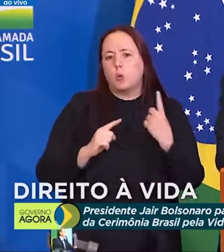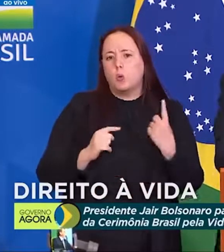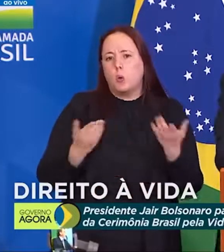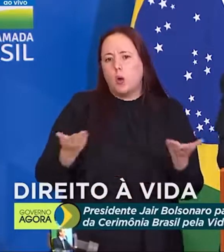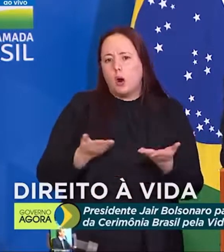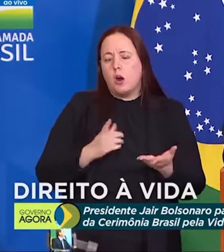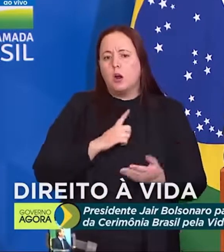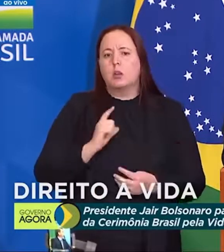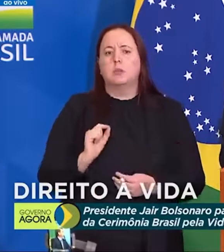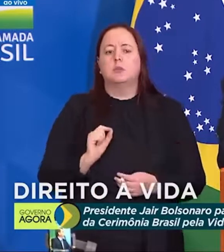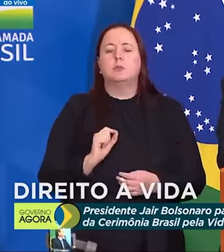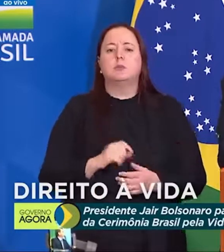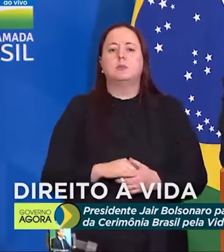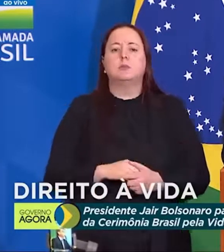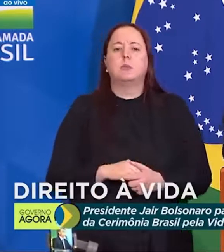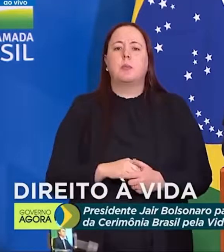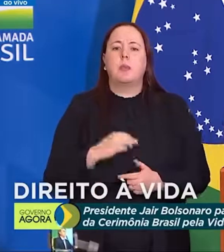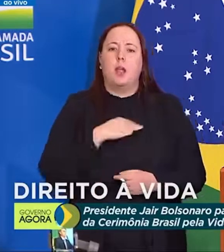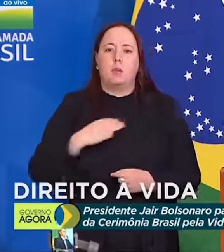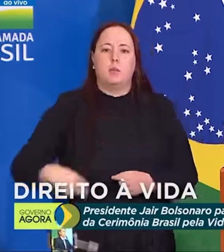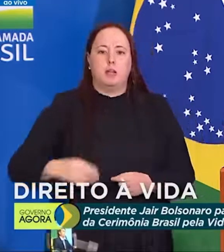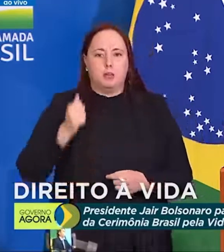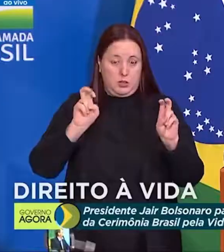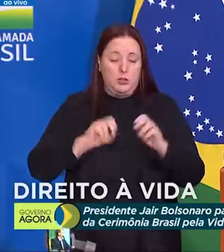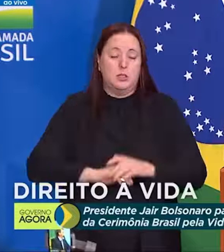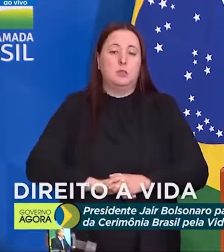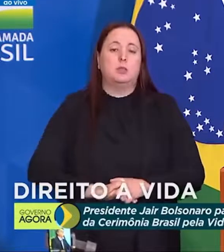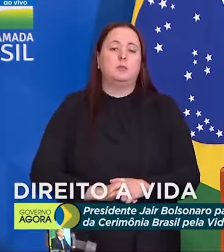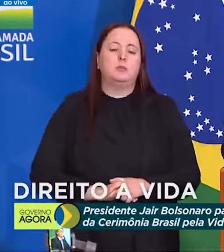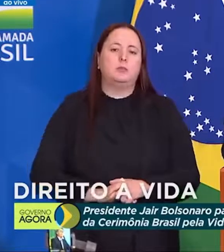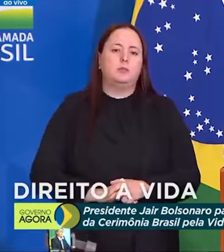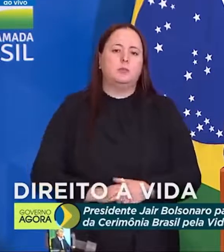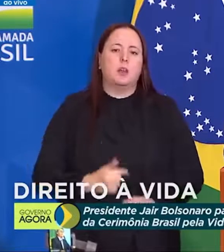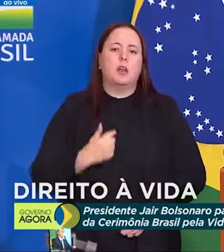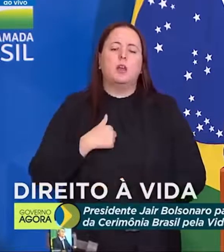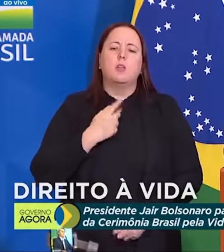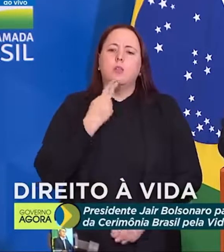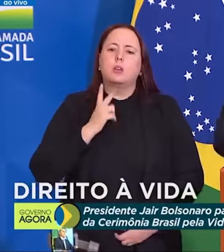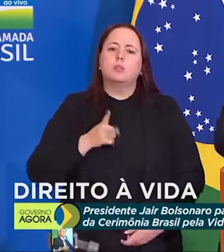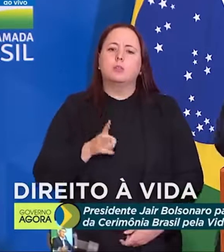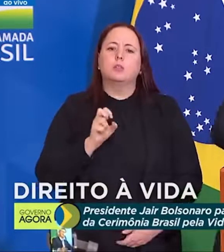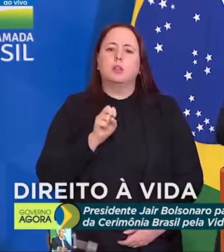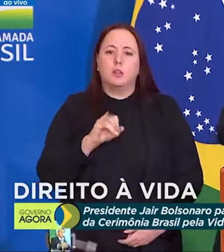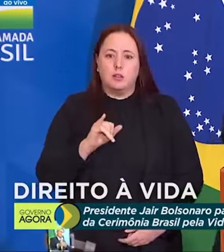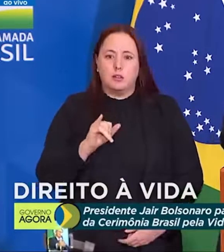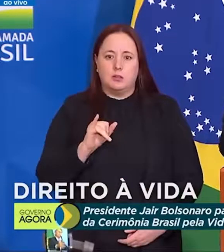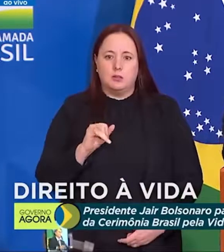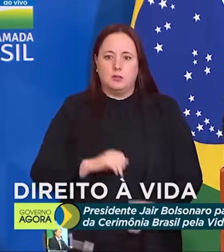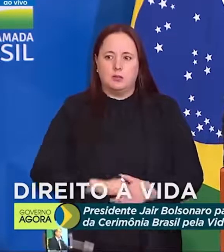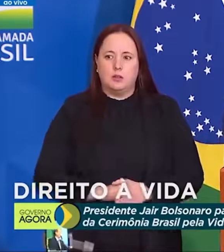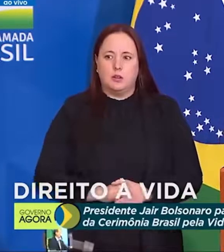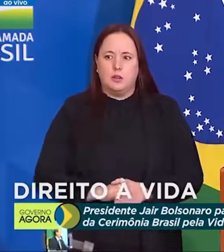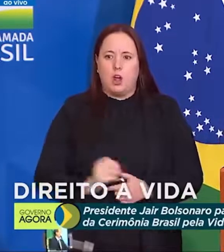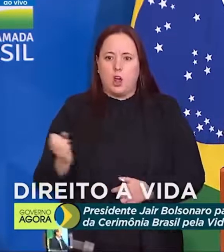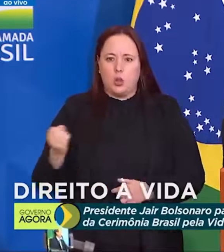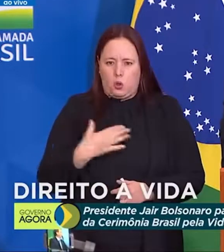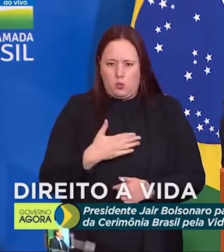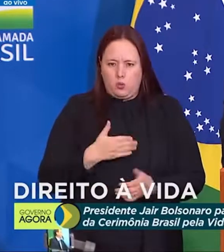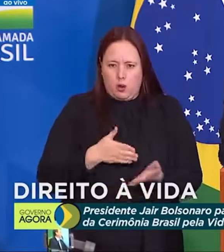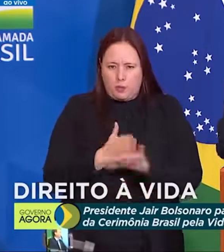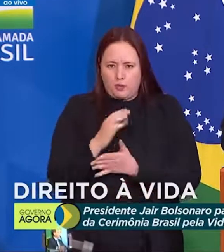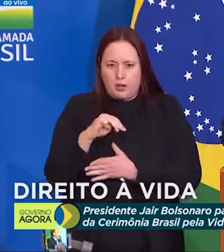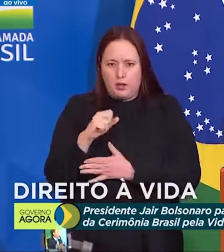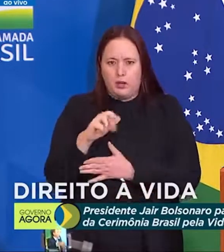com o ministro Alexandre de Moraes. E eu tenho falado se um novo marco temporal for aprovado,